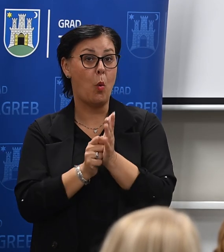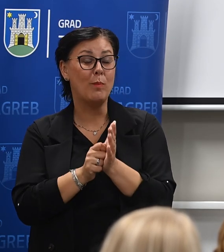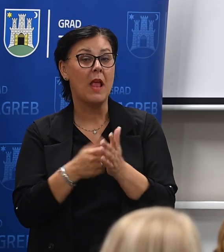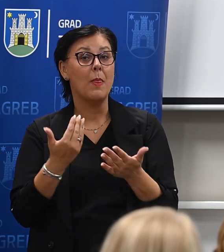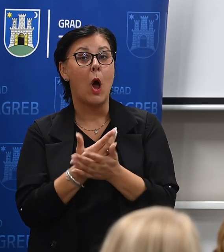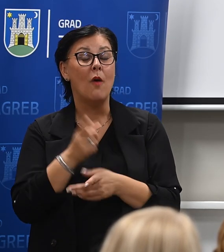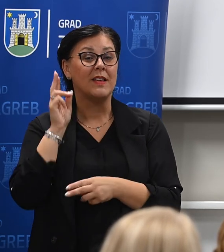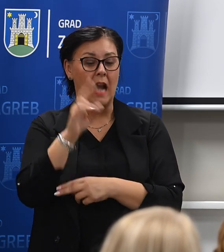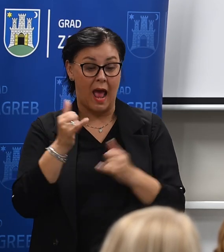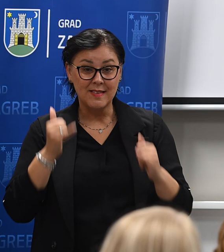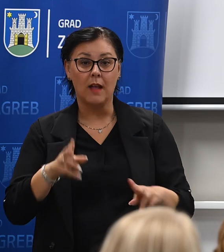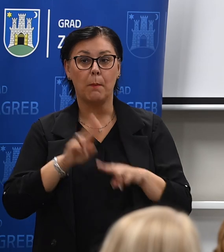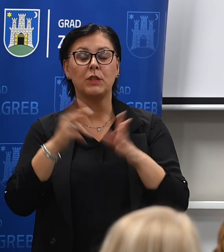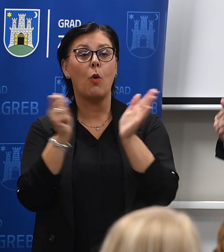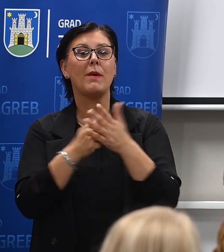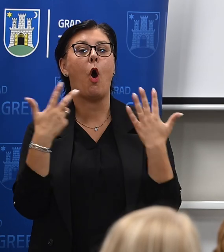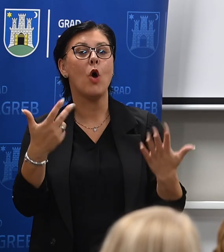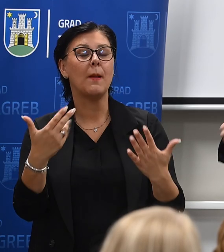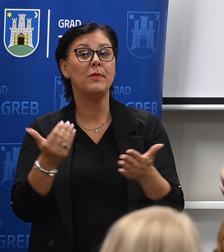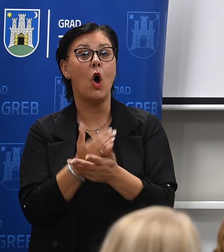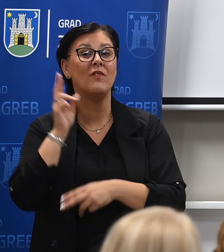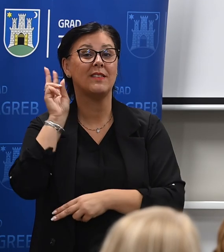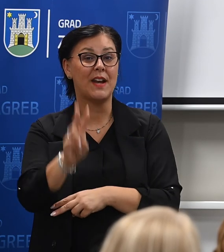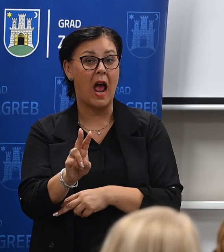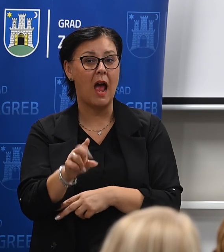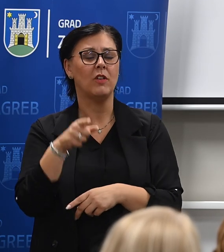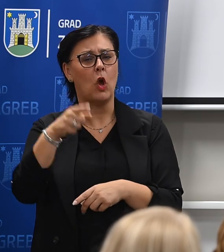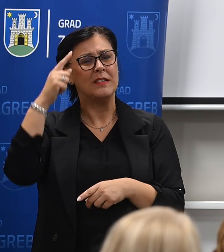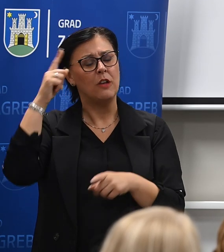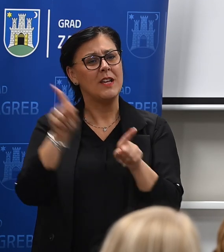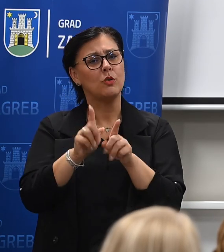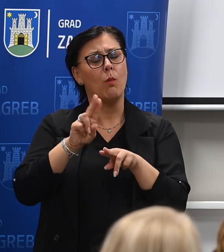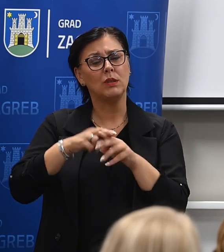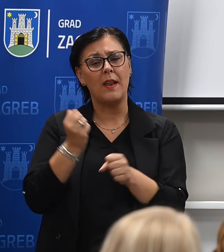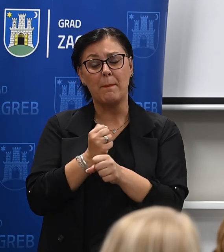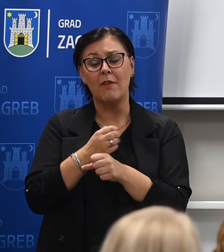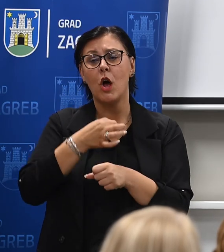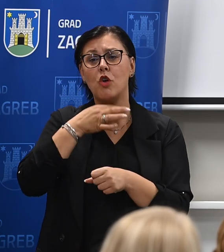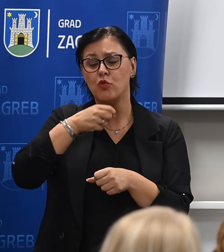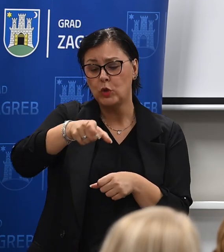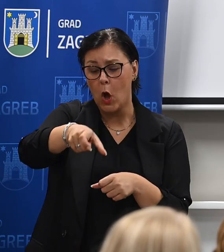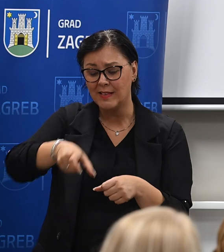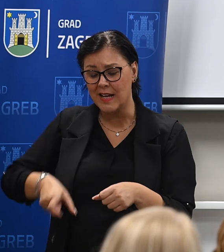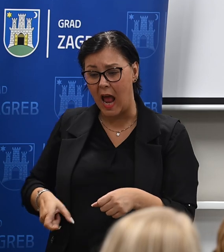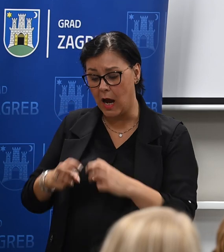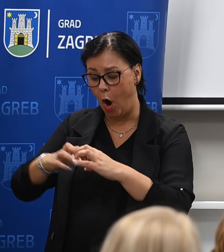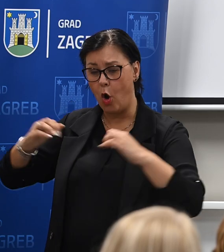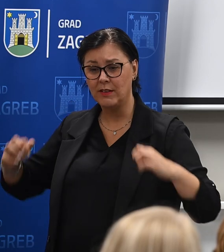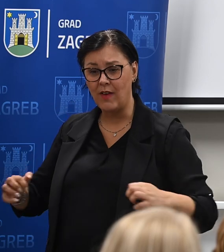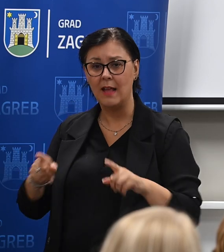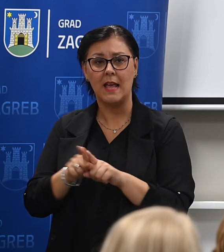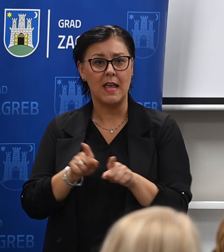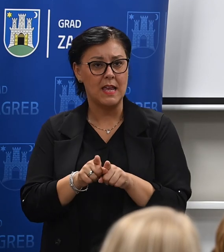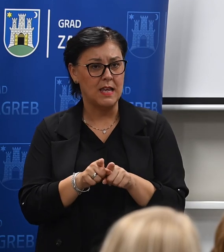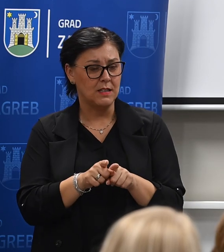mislim da će se to i tekako osjetiti uz mjere, kao što su žute trake, gdje ćemo imati odvajanje i uz druge mjere koje